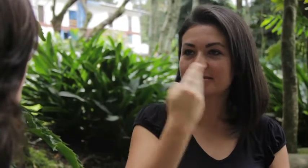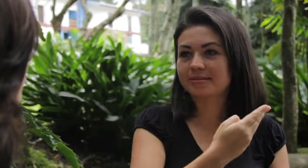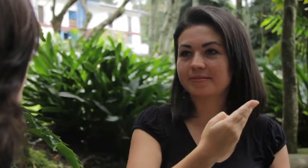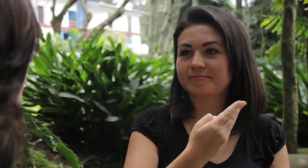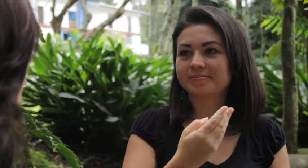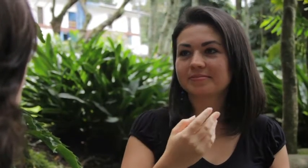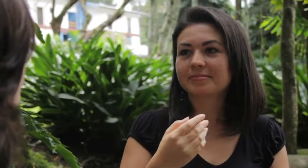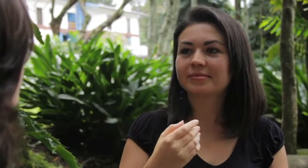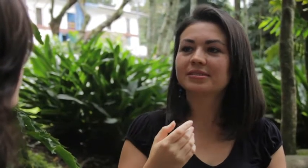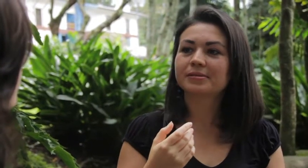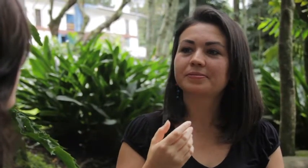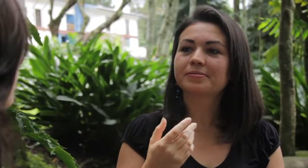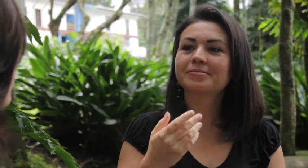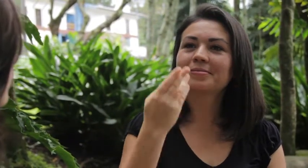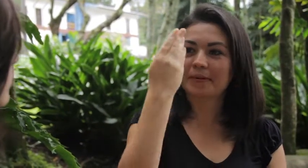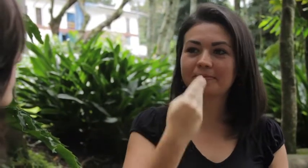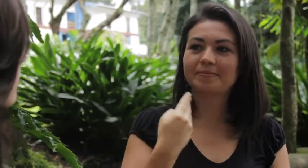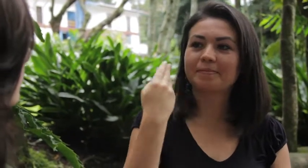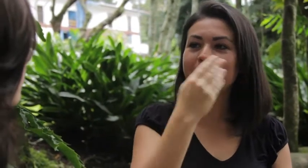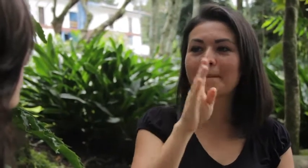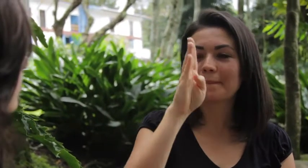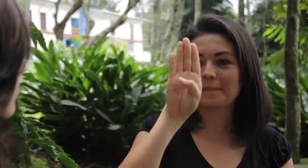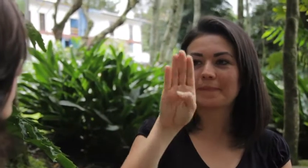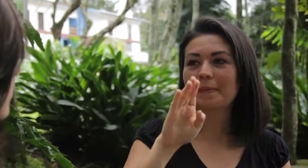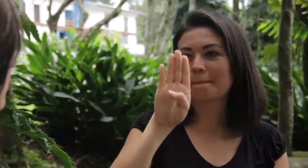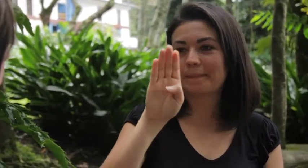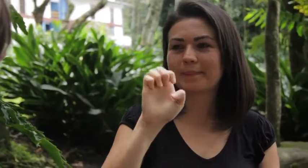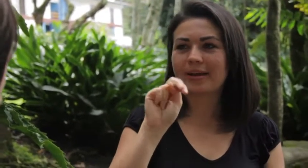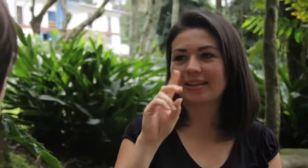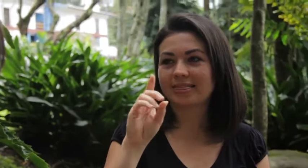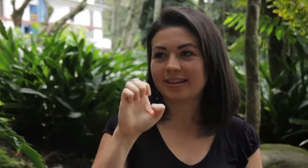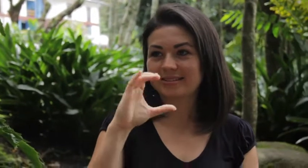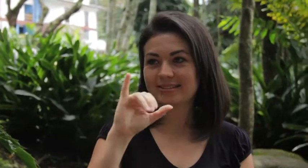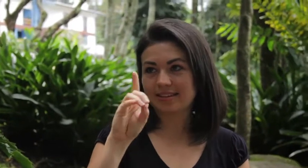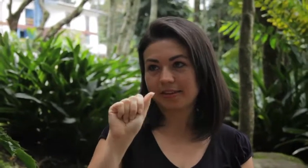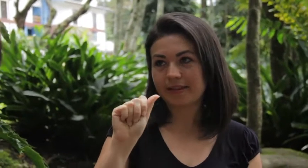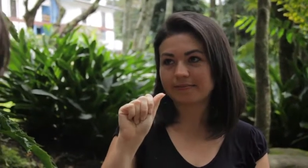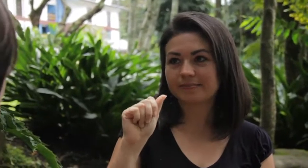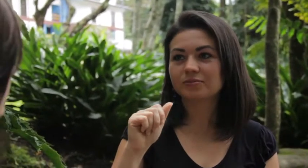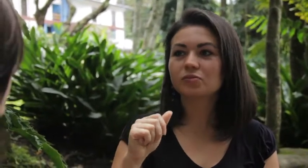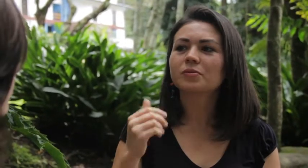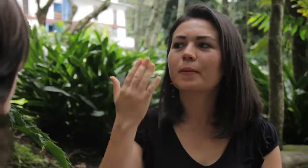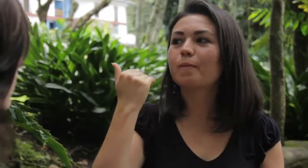Como que tengo Dos partes en mí Estoy dividida Estoy bendecida También